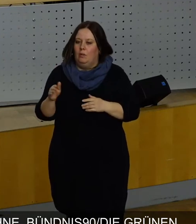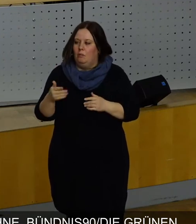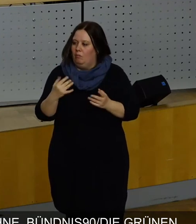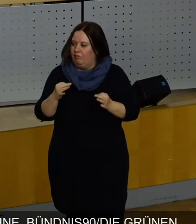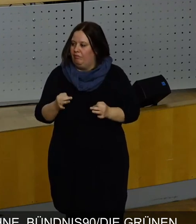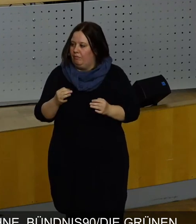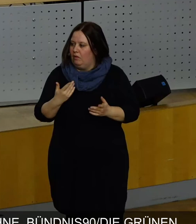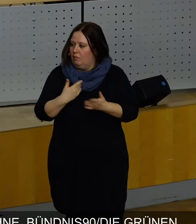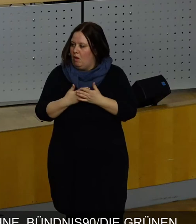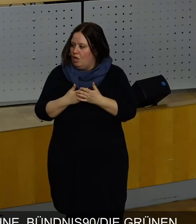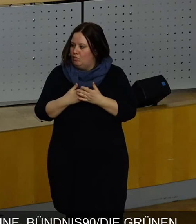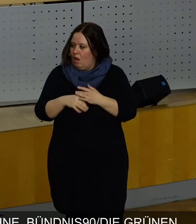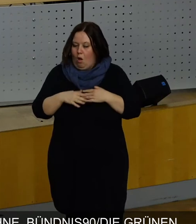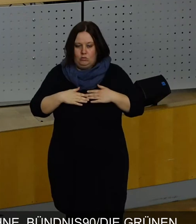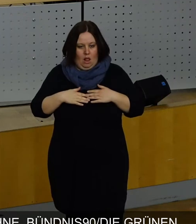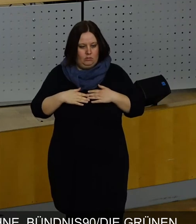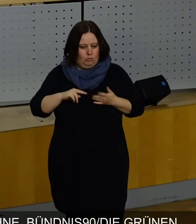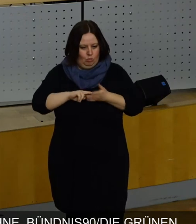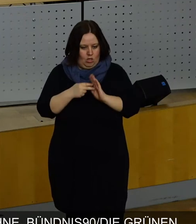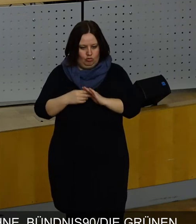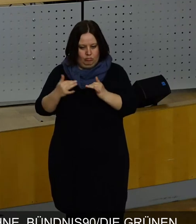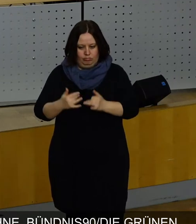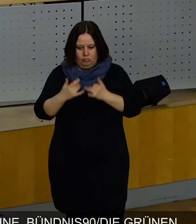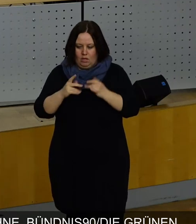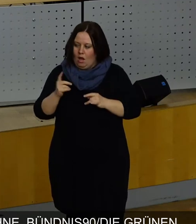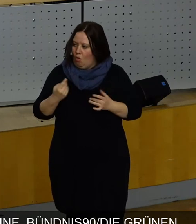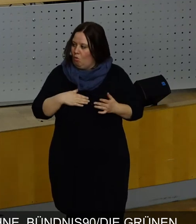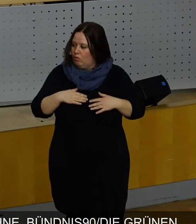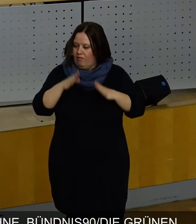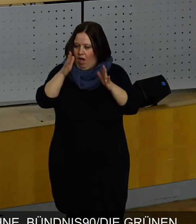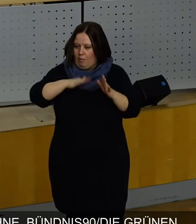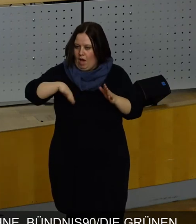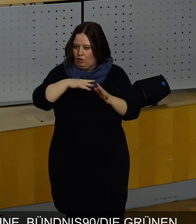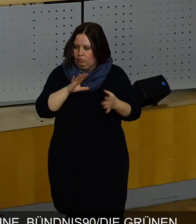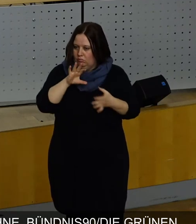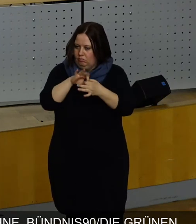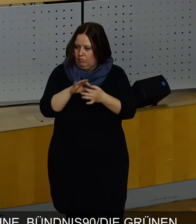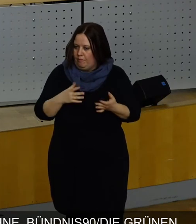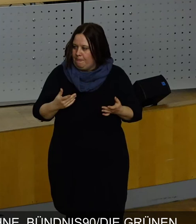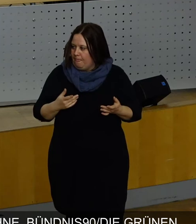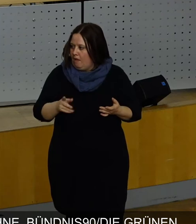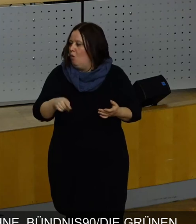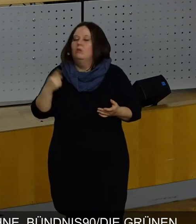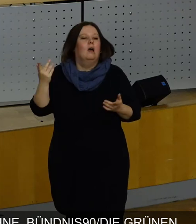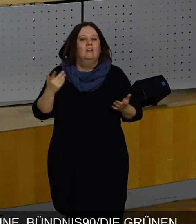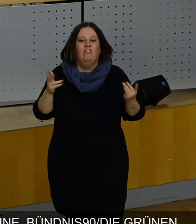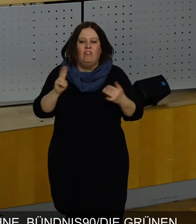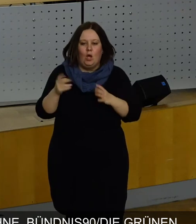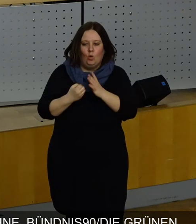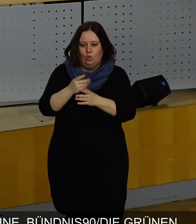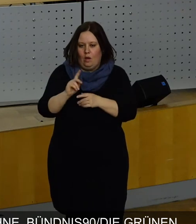gesehen, ich greife das mal raus, weil das mich auch politisch oder von meinem Fachbereich am meisten tangiert hat, wer dann da